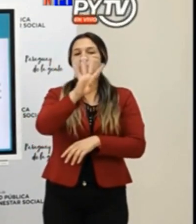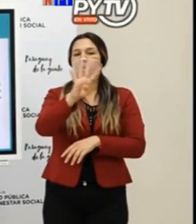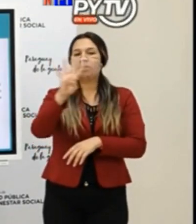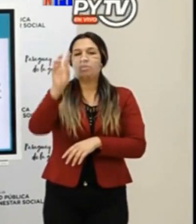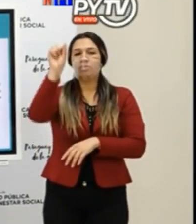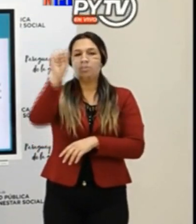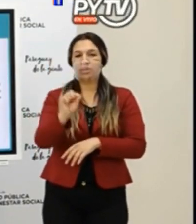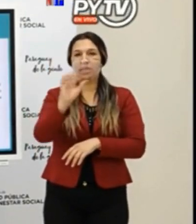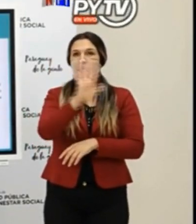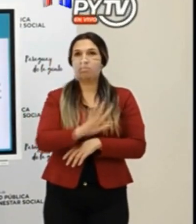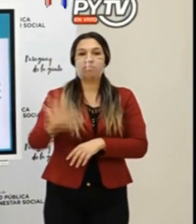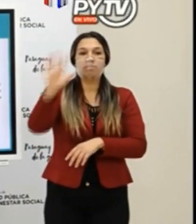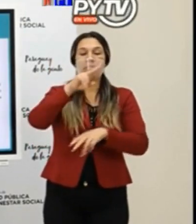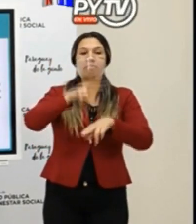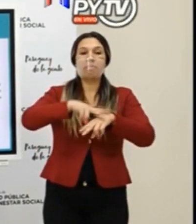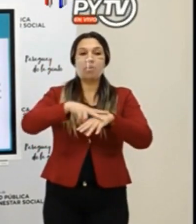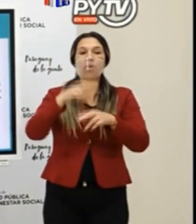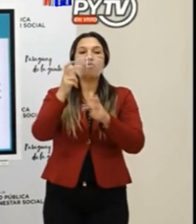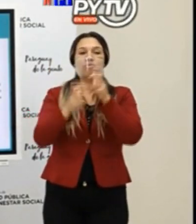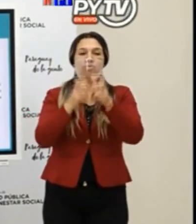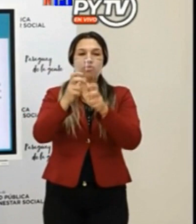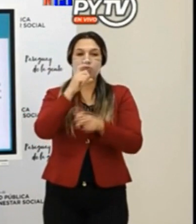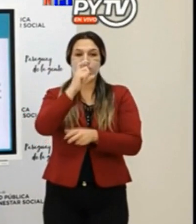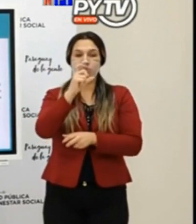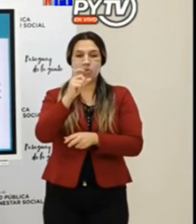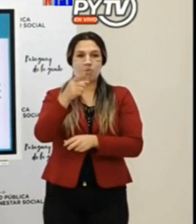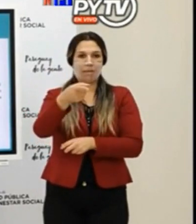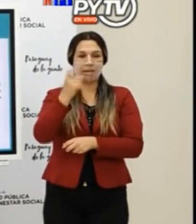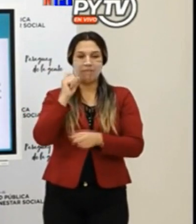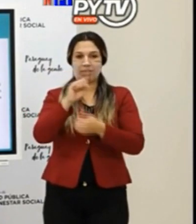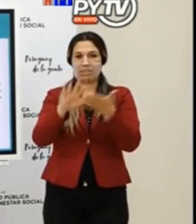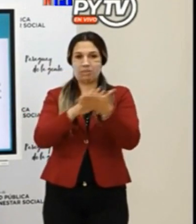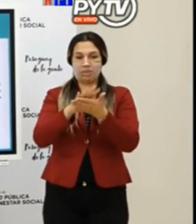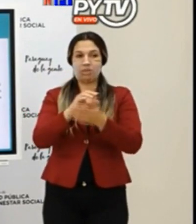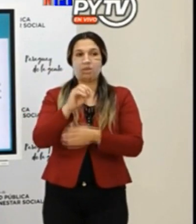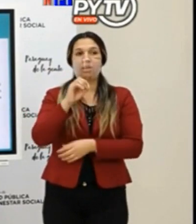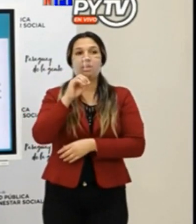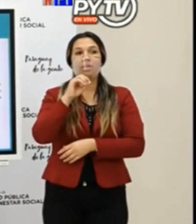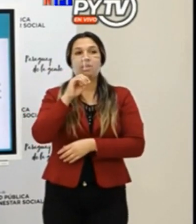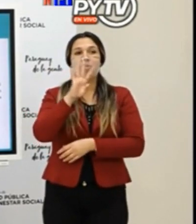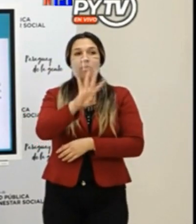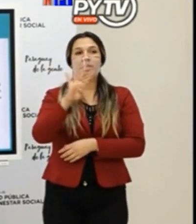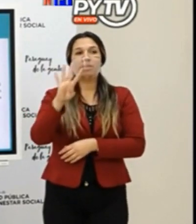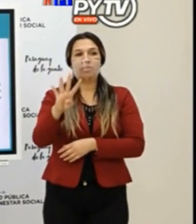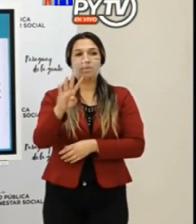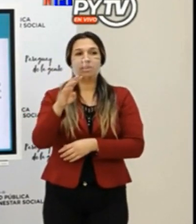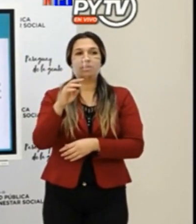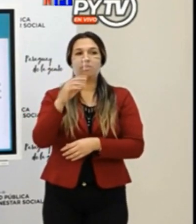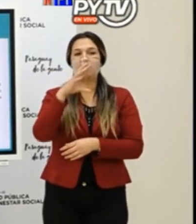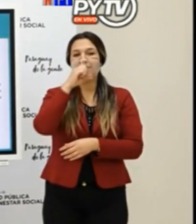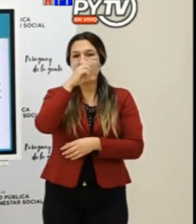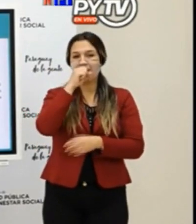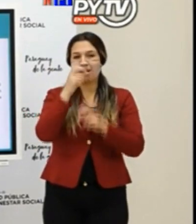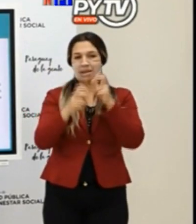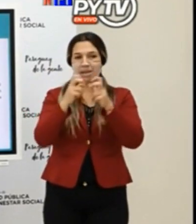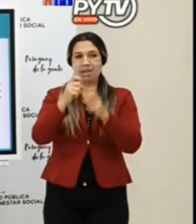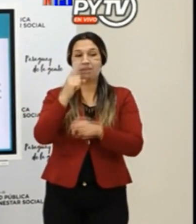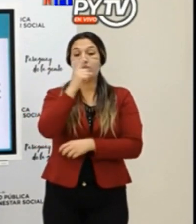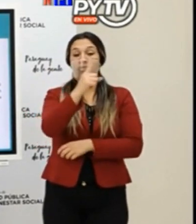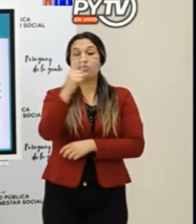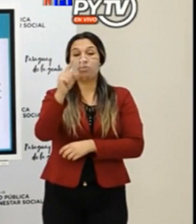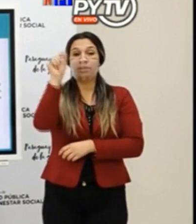% del territorio nacional se encuentra en rojo, el 44% se encuentra en naranja y el 11%